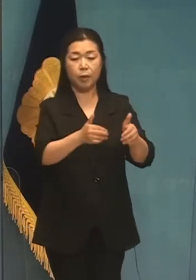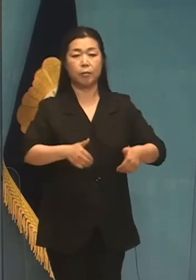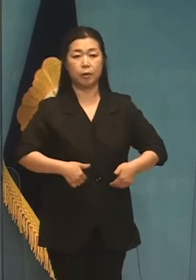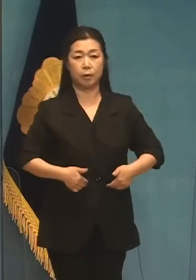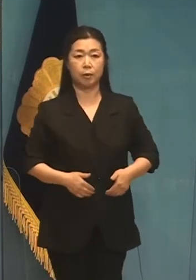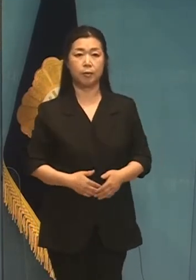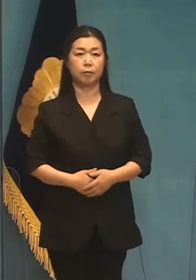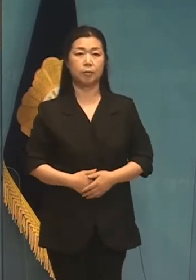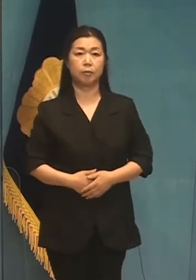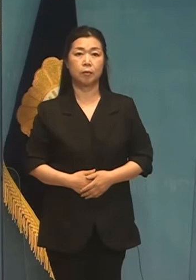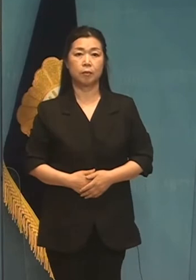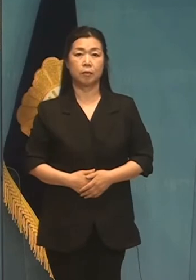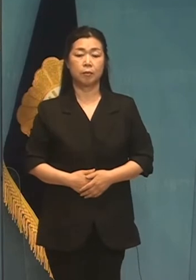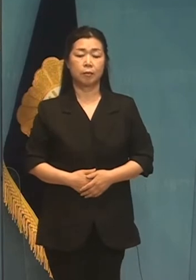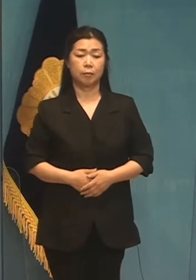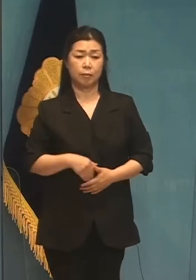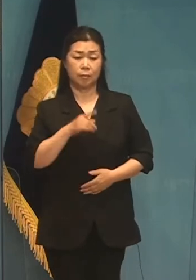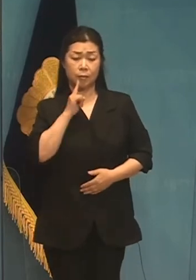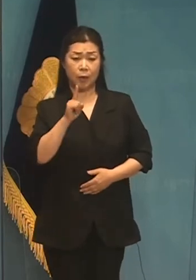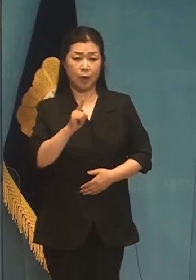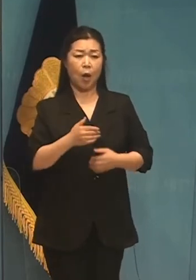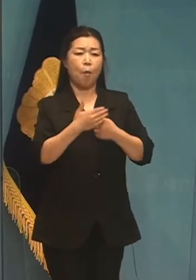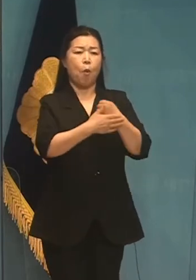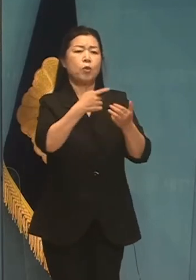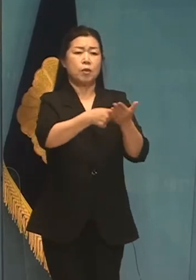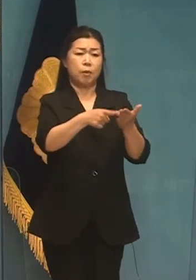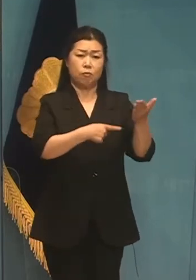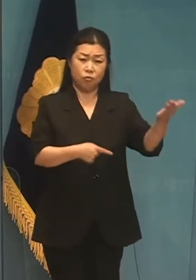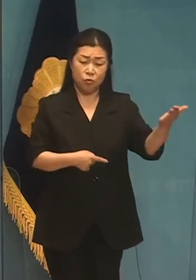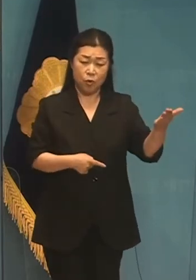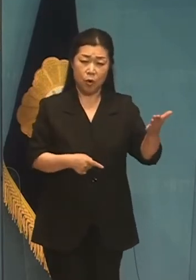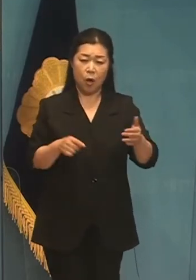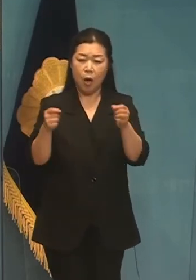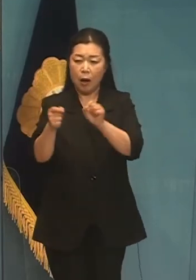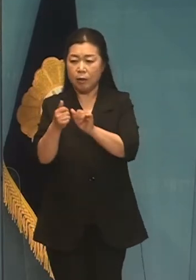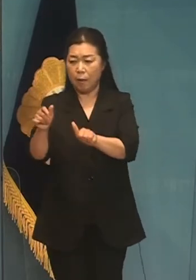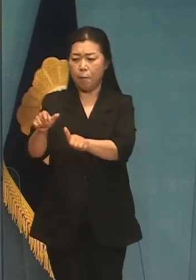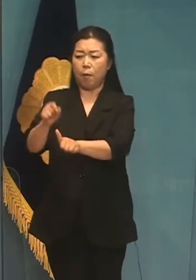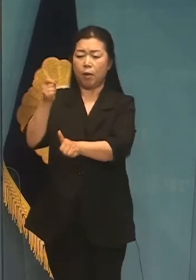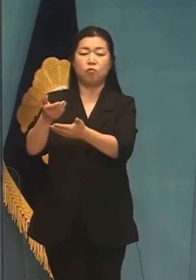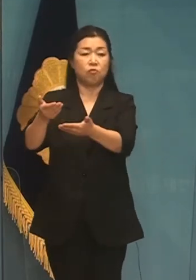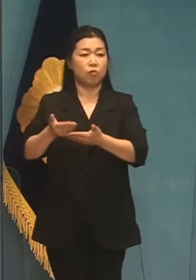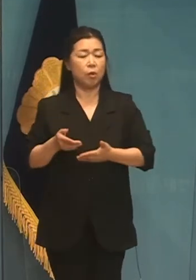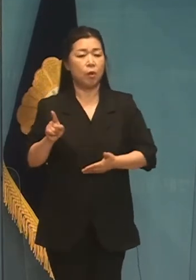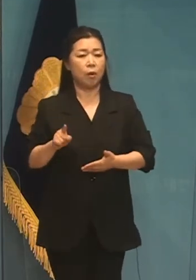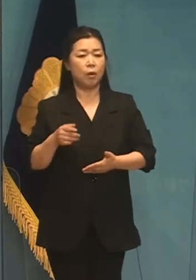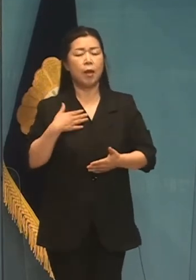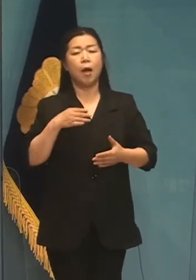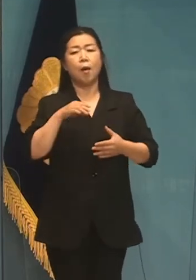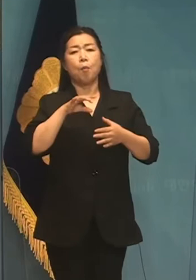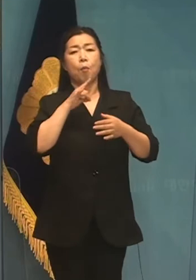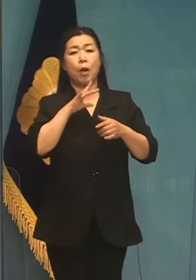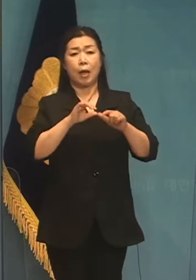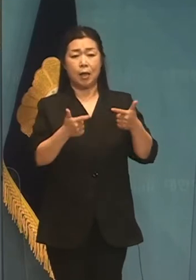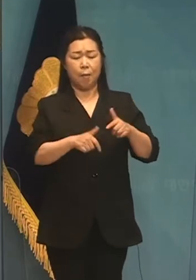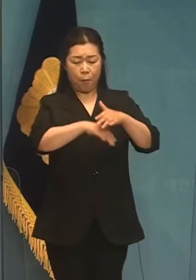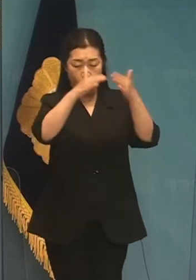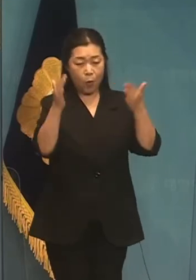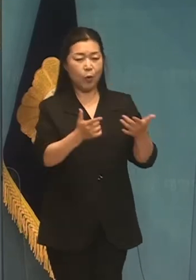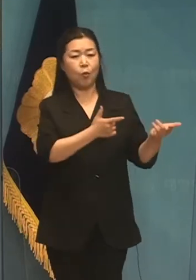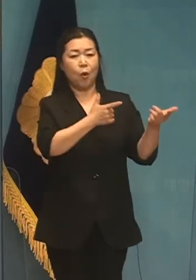이른바 고운 인사, 측근 인사 우려는 저를 포함한 모든 대선 후보자들이